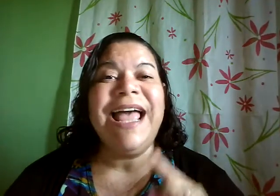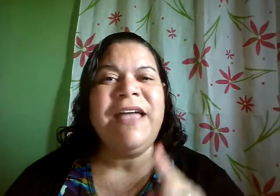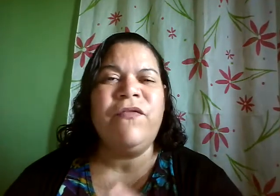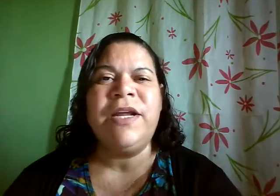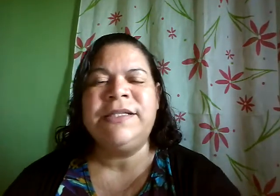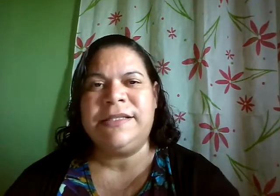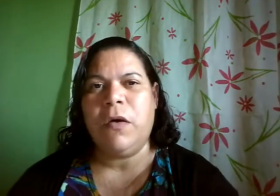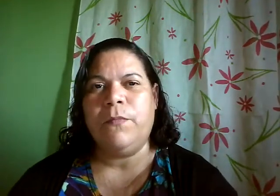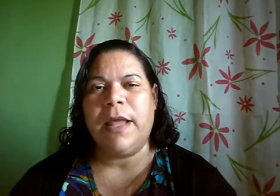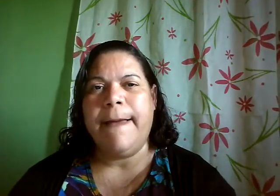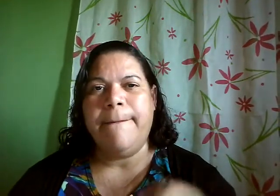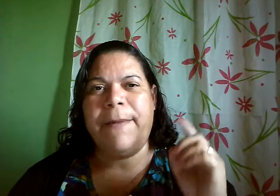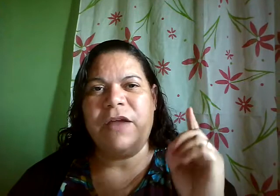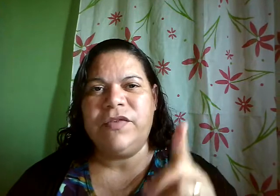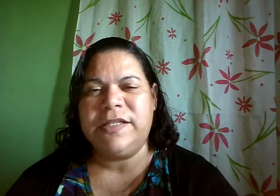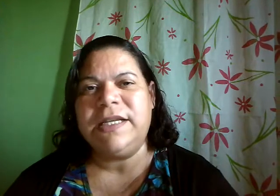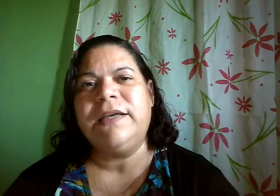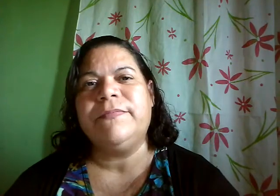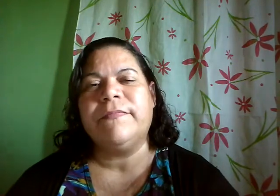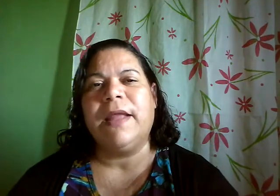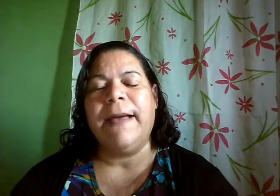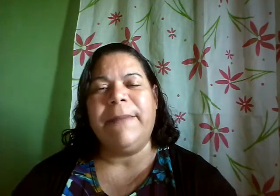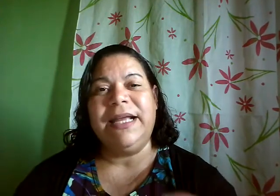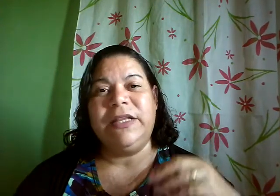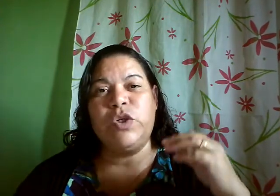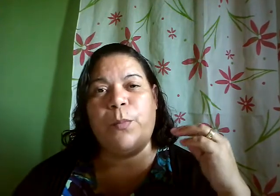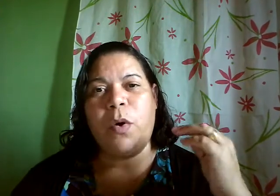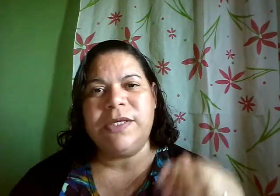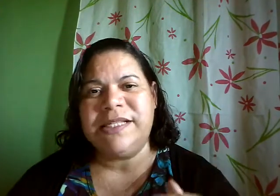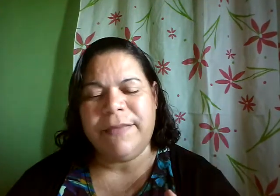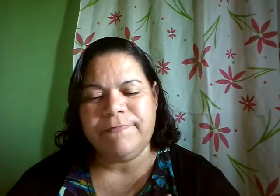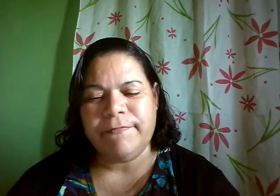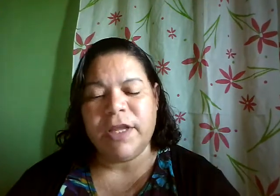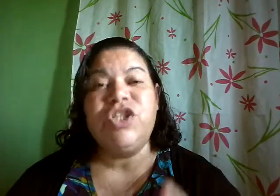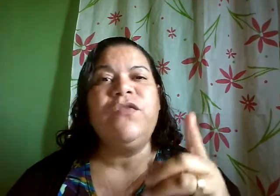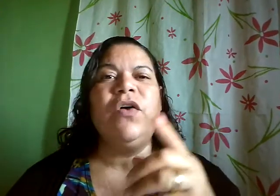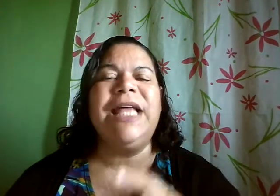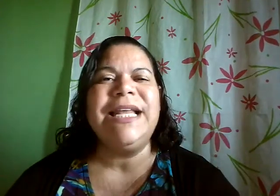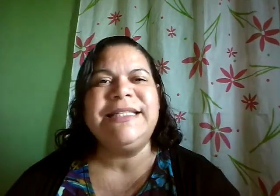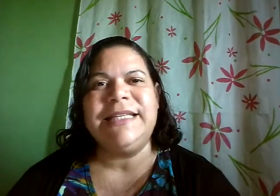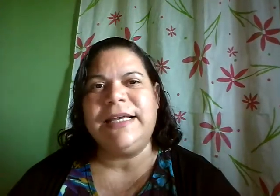reflexão para você, para que Deus possa te fortalecer,